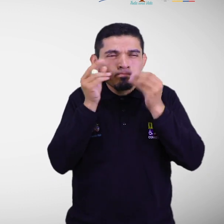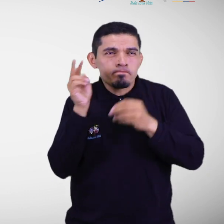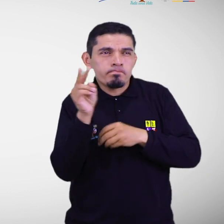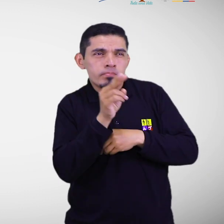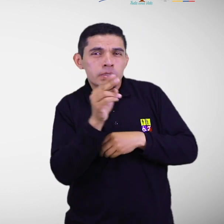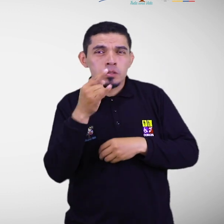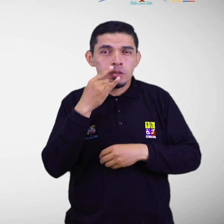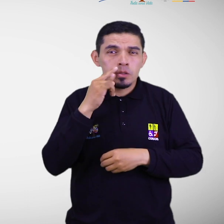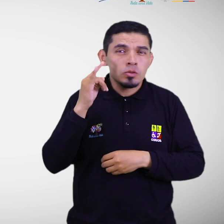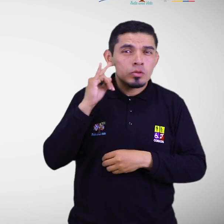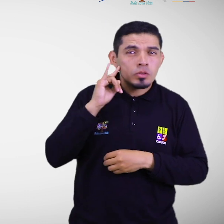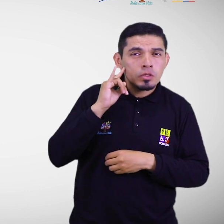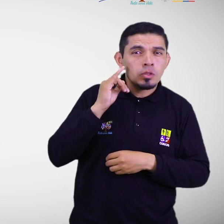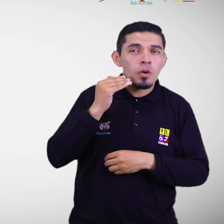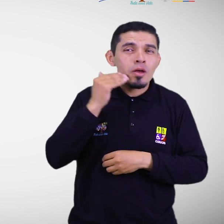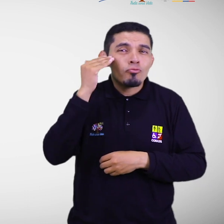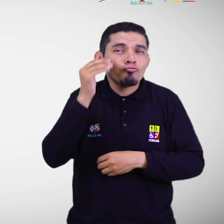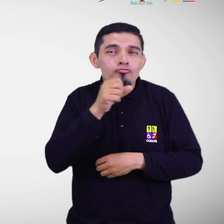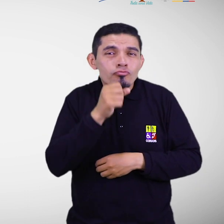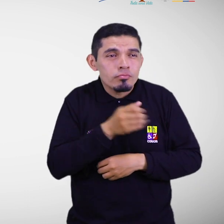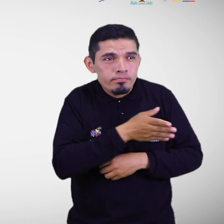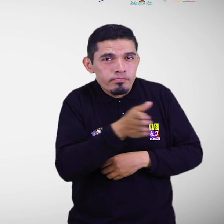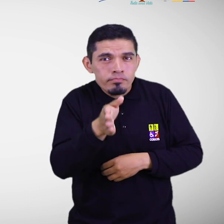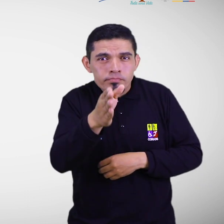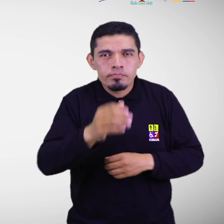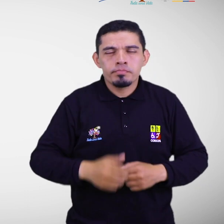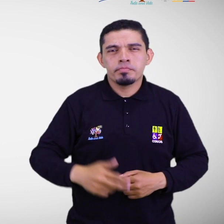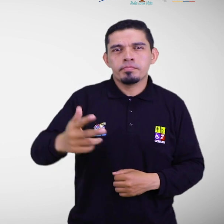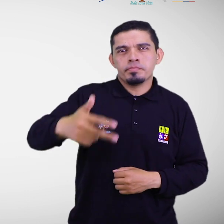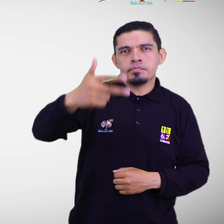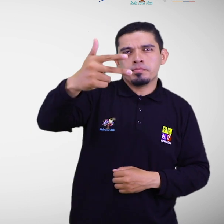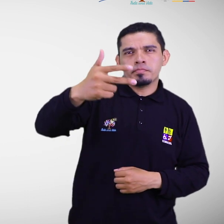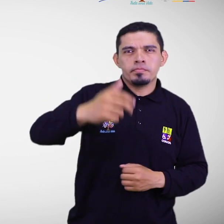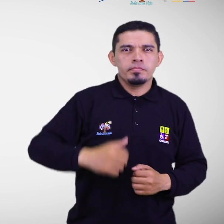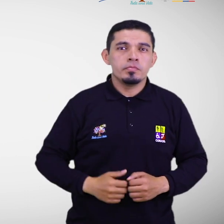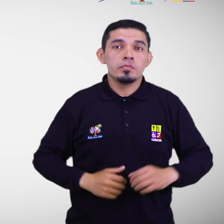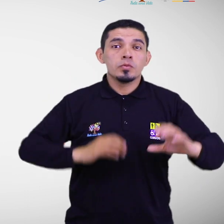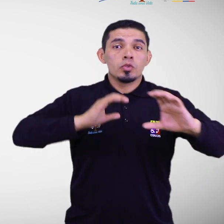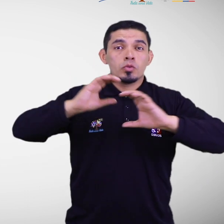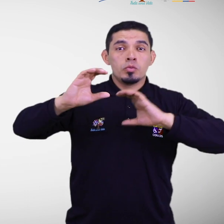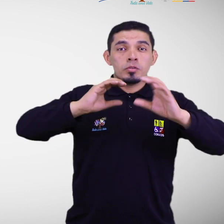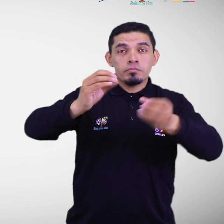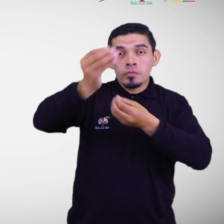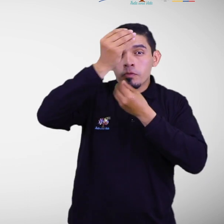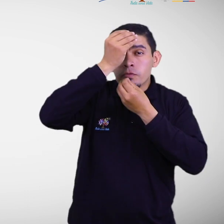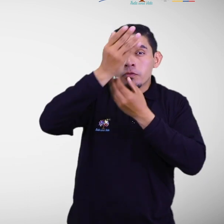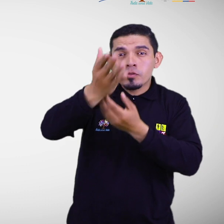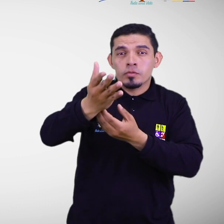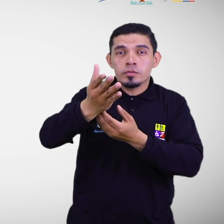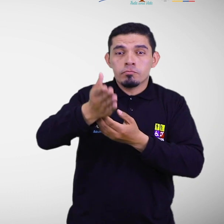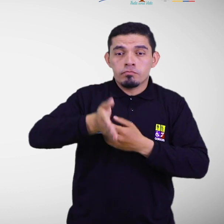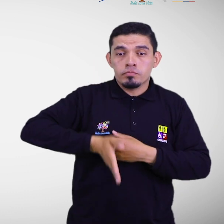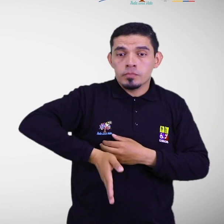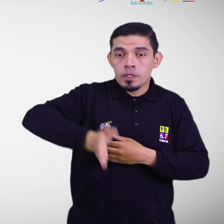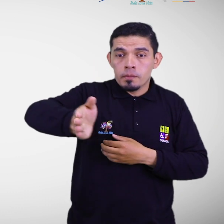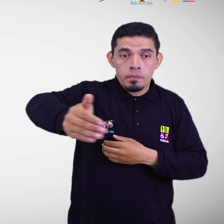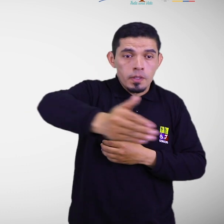niños as y adultos mayores. 3. Comunicación de las vías de evacuación. Las personas con